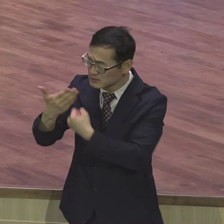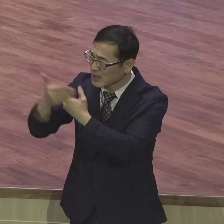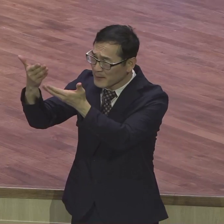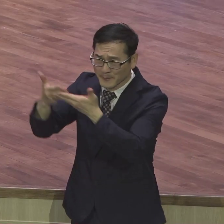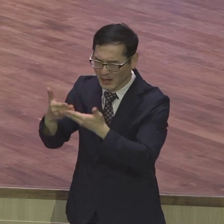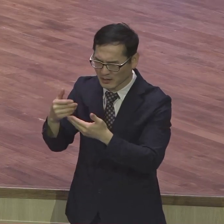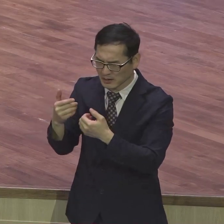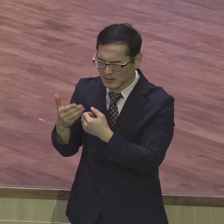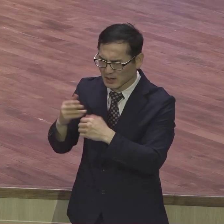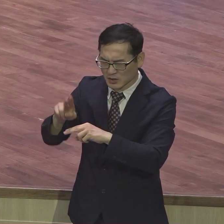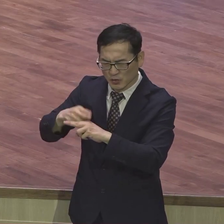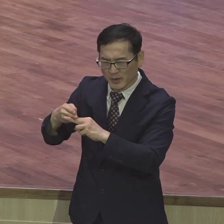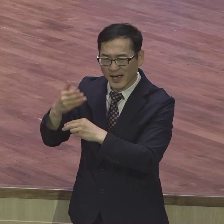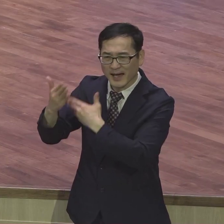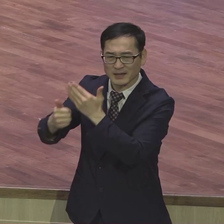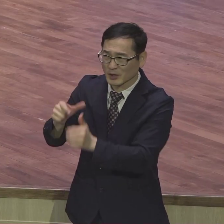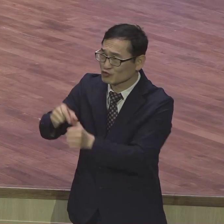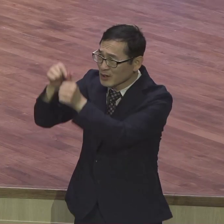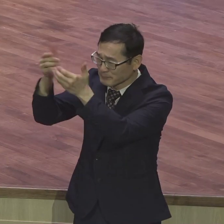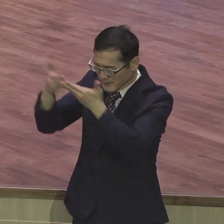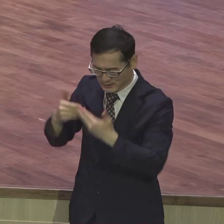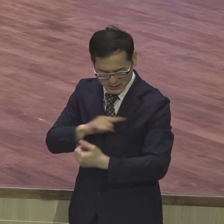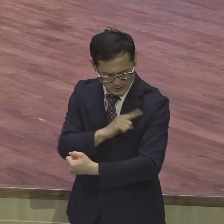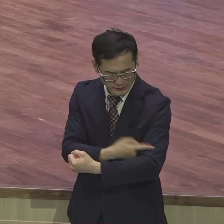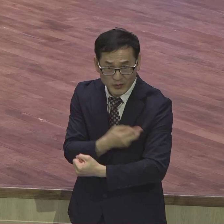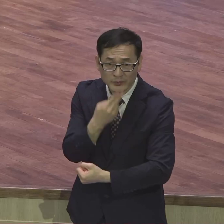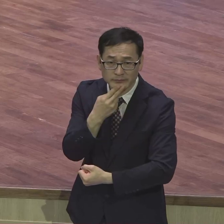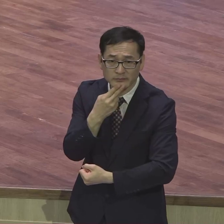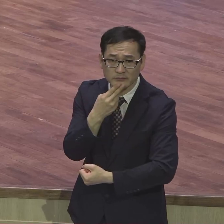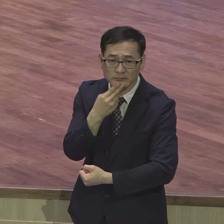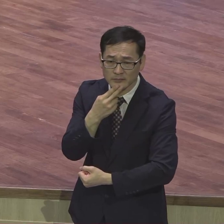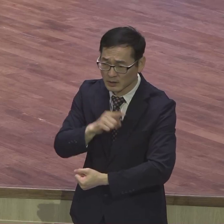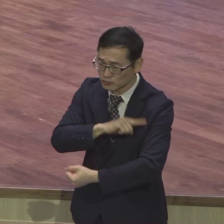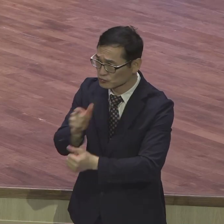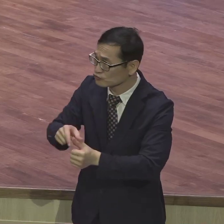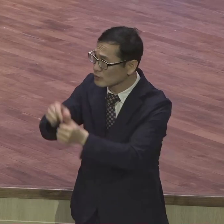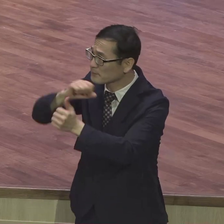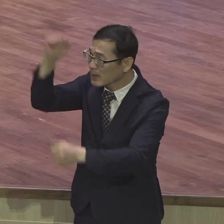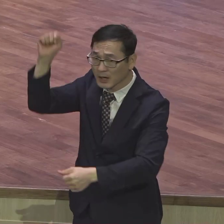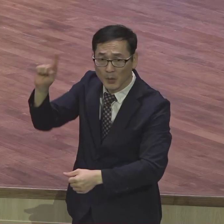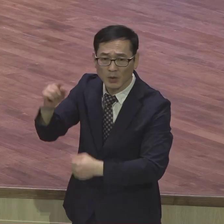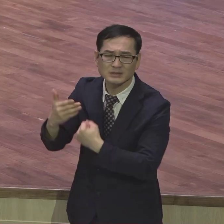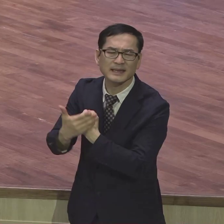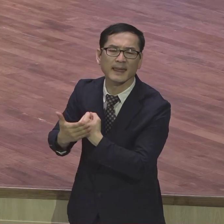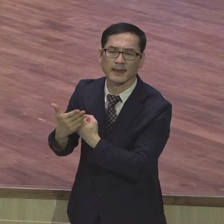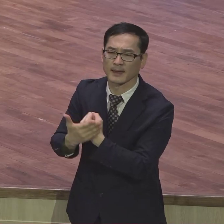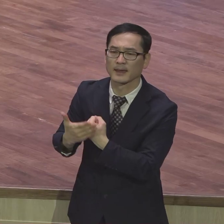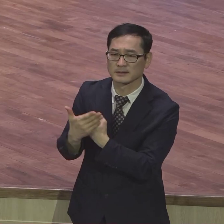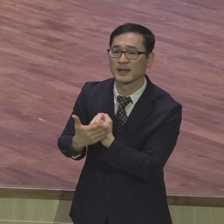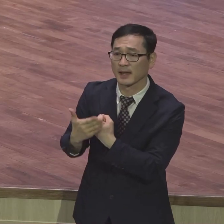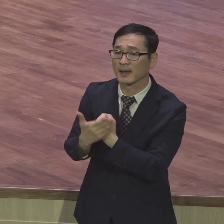창립 32주년 여러분 저는 개척을 하면서 교회를 해본